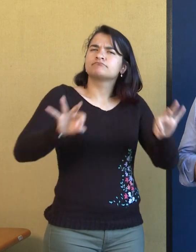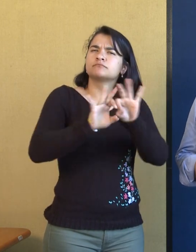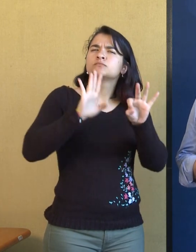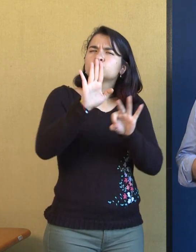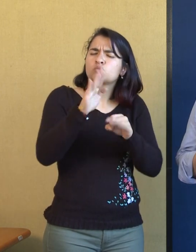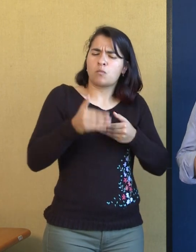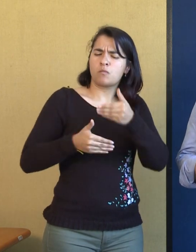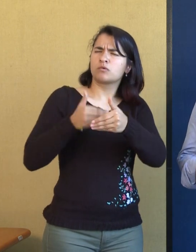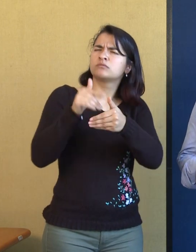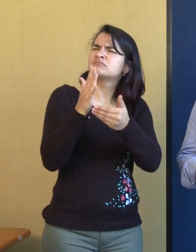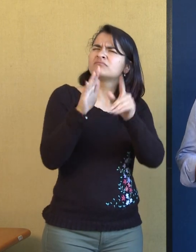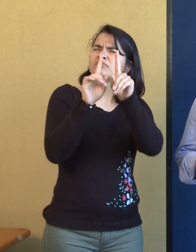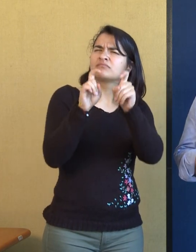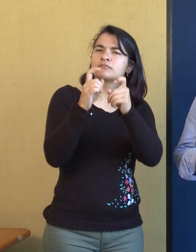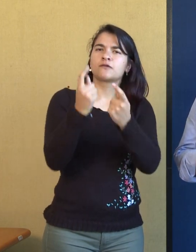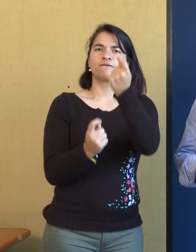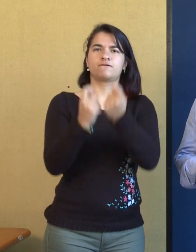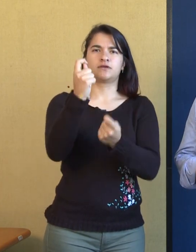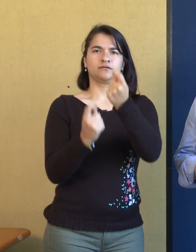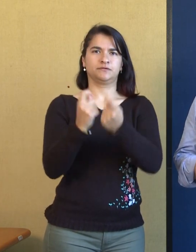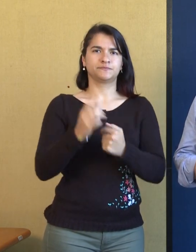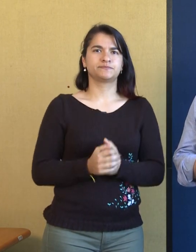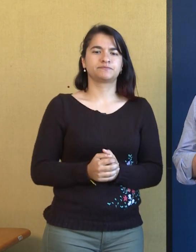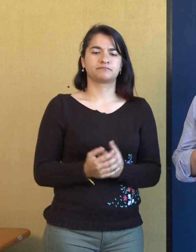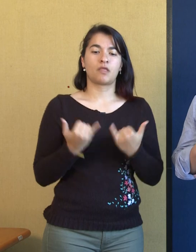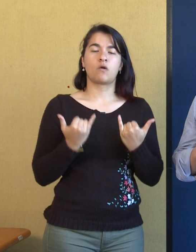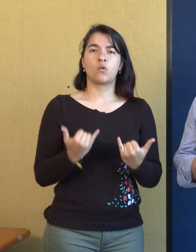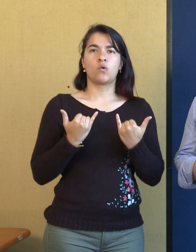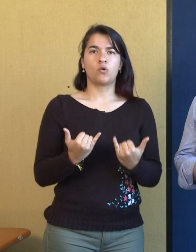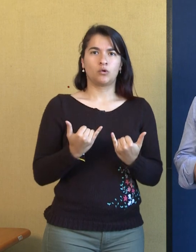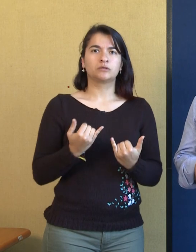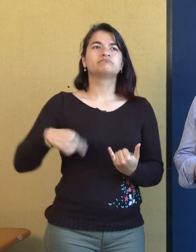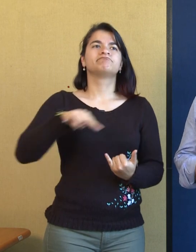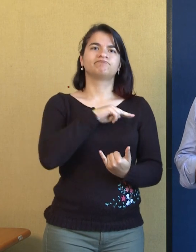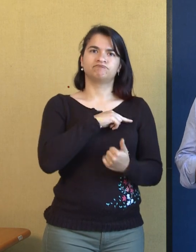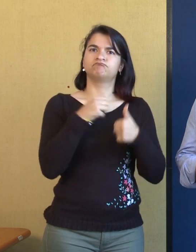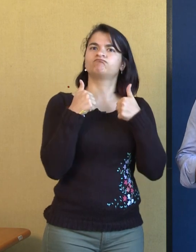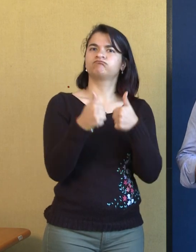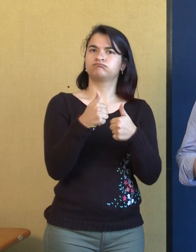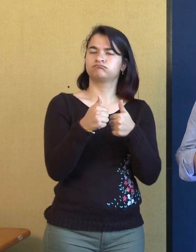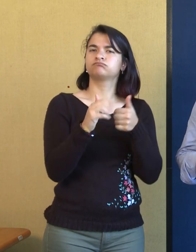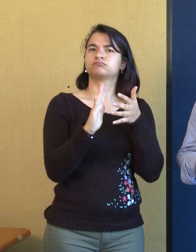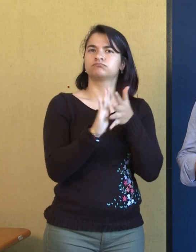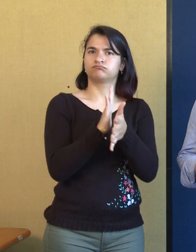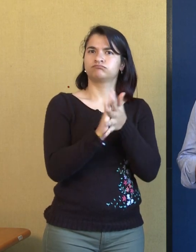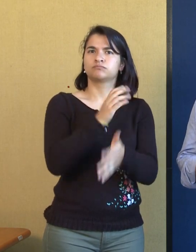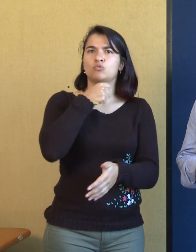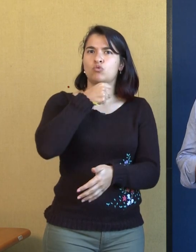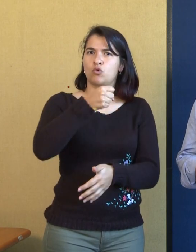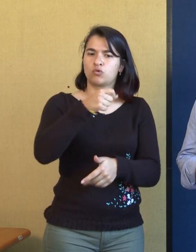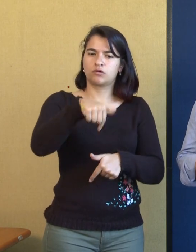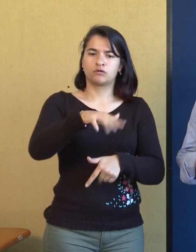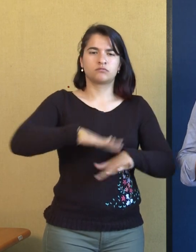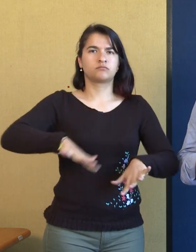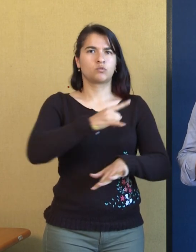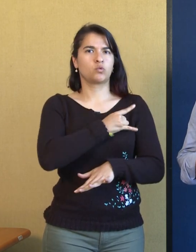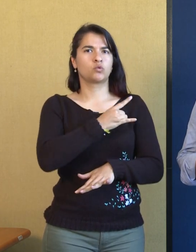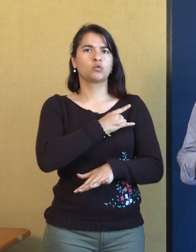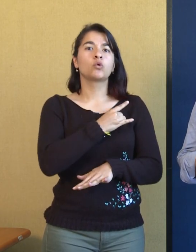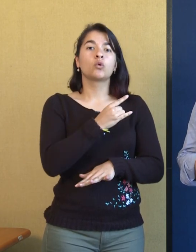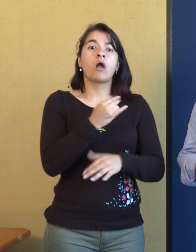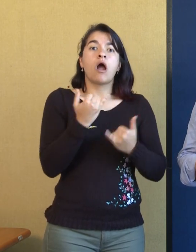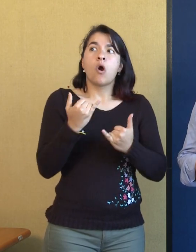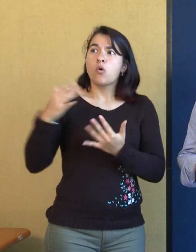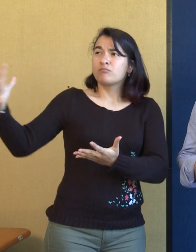financiero. Hoy estamos ante una muy buena noticia en la universidad. tenemos la posibilidad del recaudo de 250